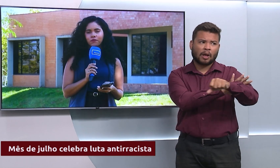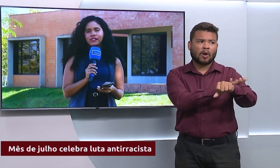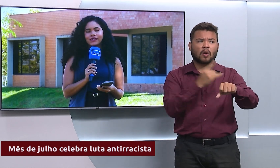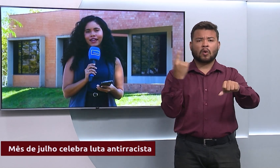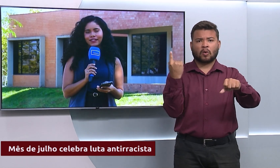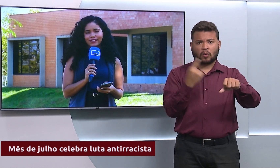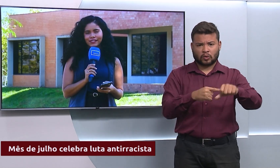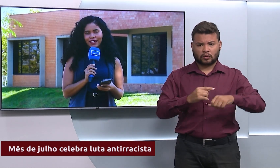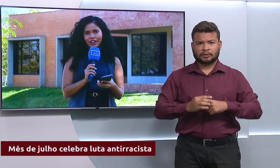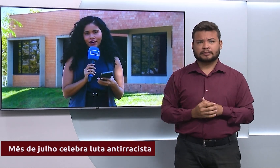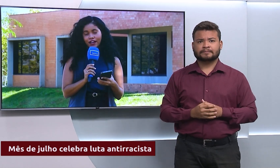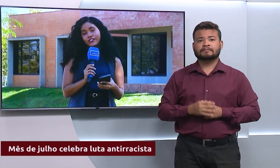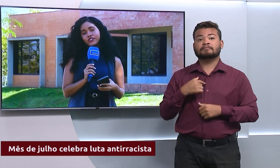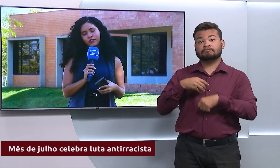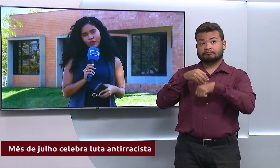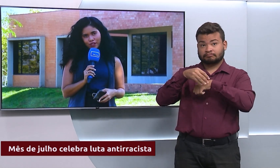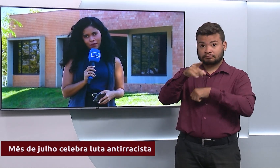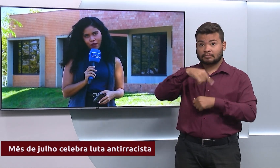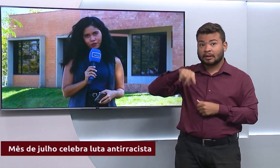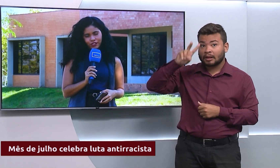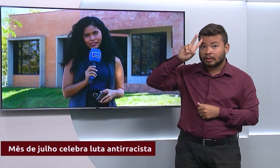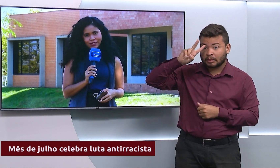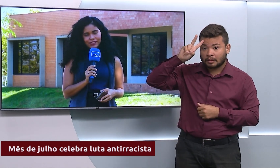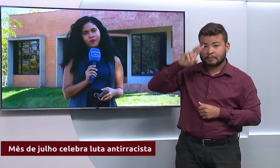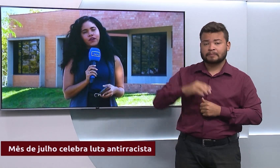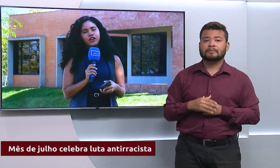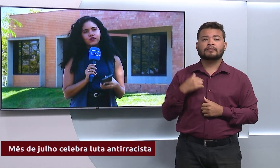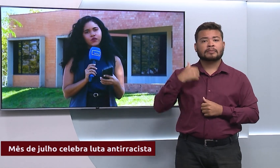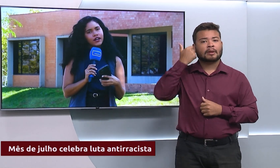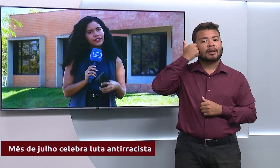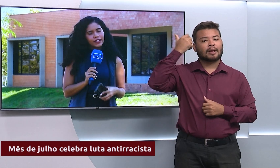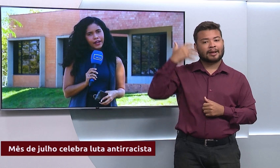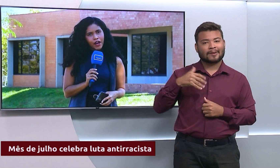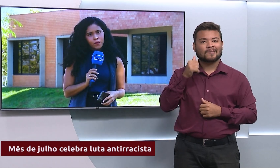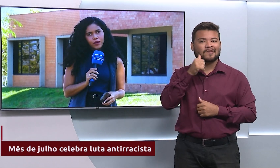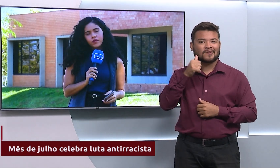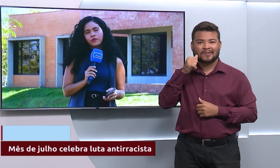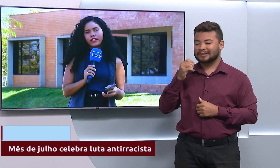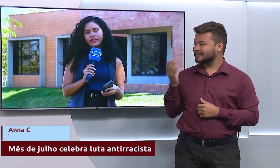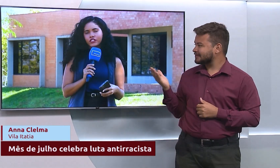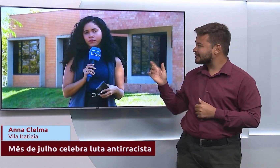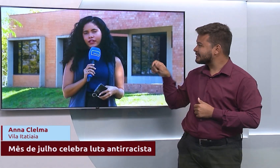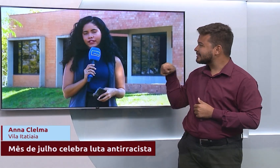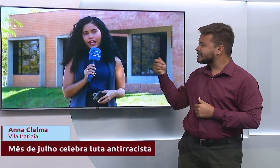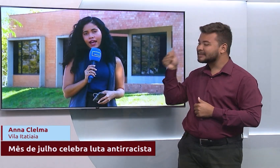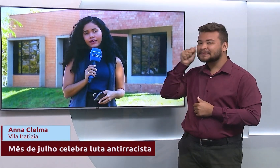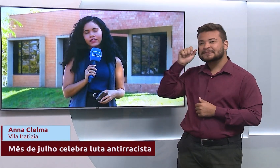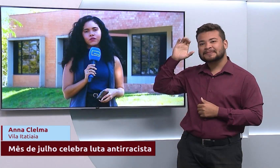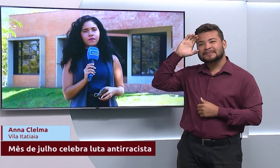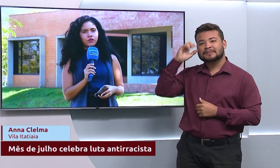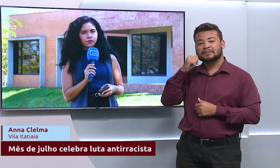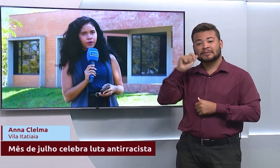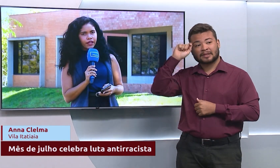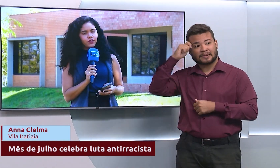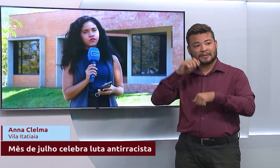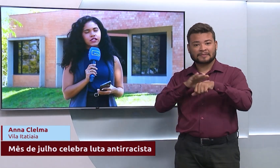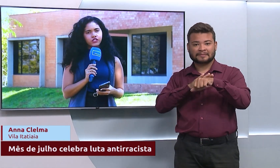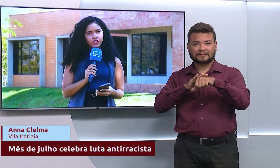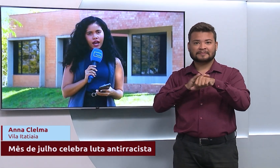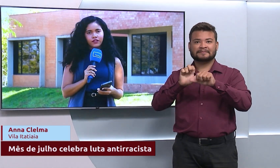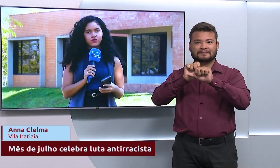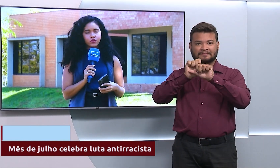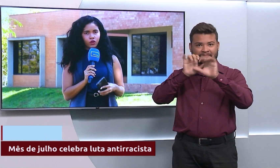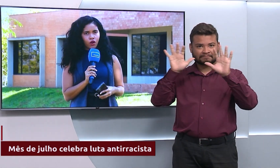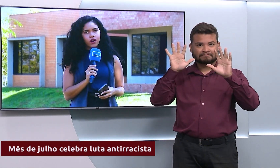lembrar algumas delas. Antes eu faço a minha autodescrição, eu sou a Ana Cléo, uma mulher negra de pele clara, tenho cabelos pretos,